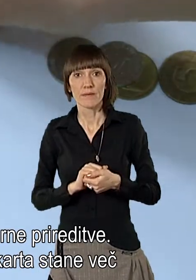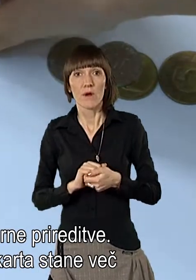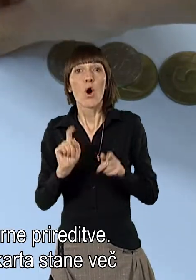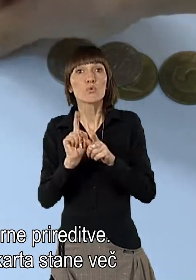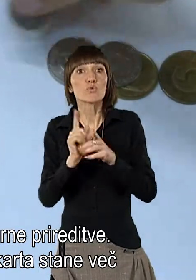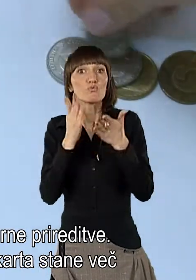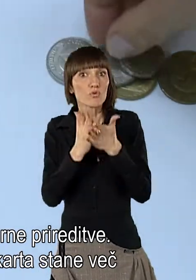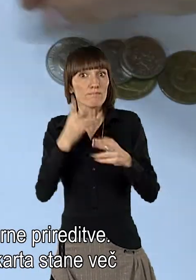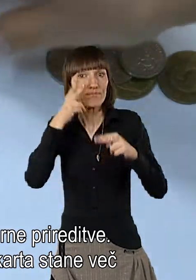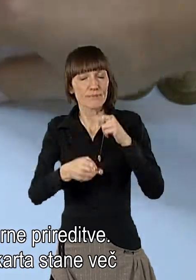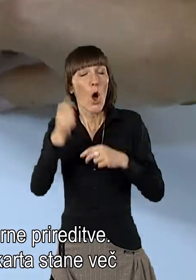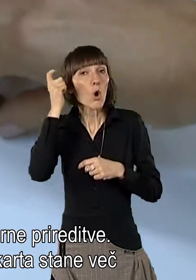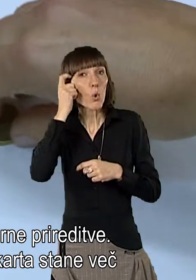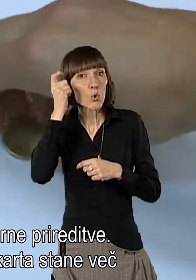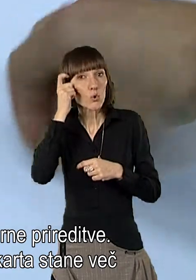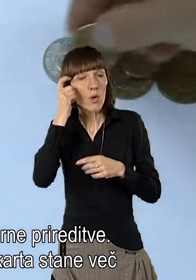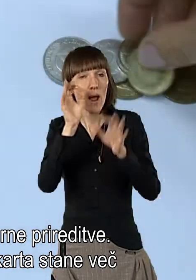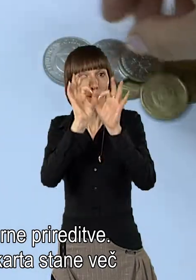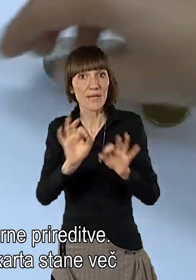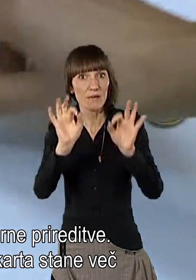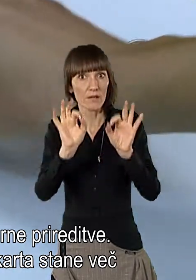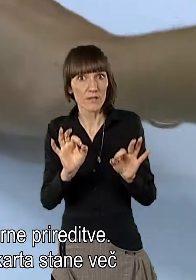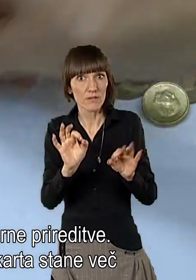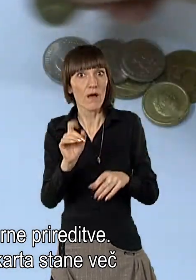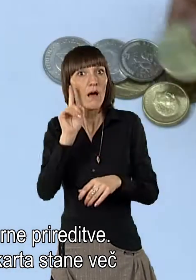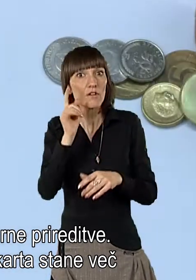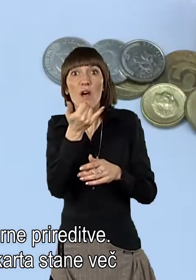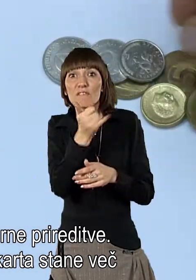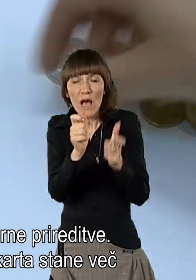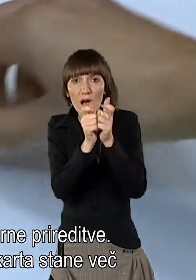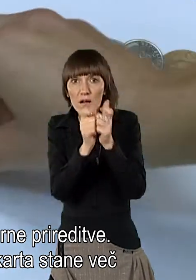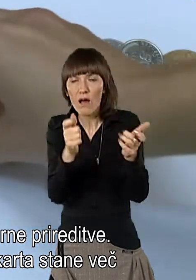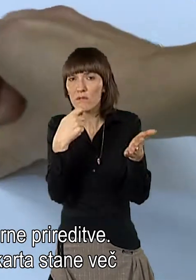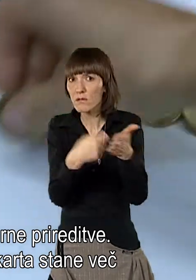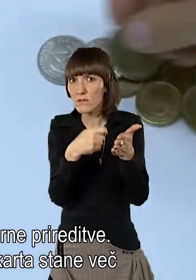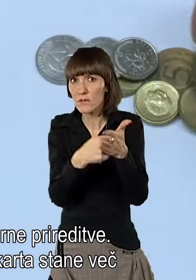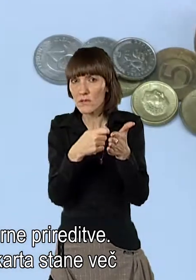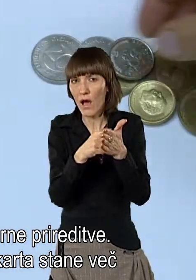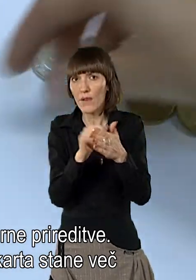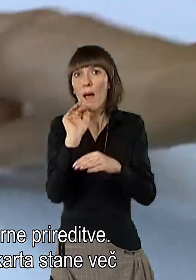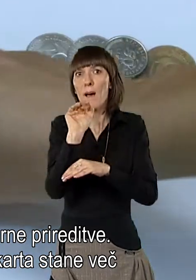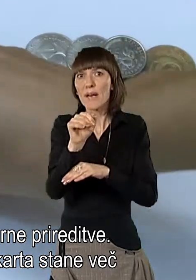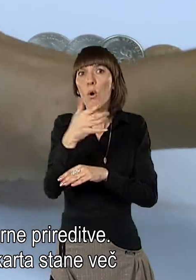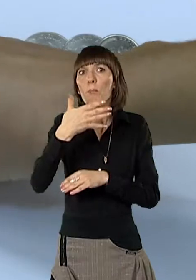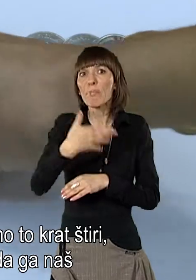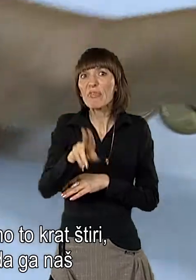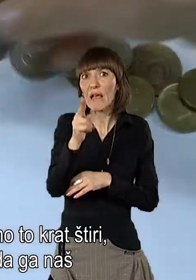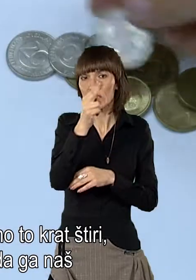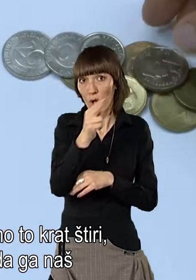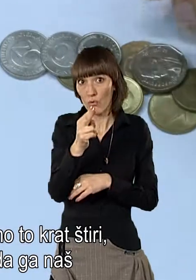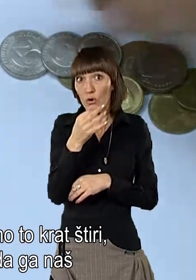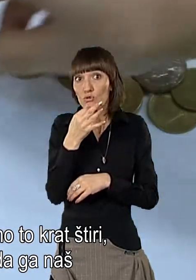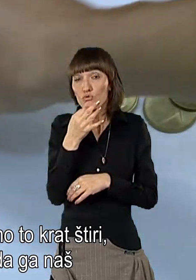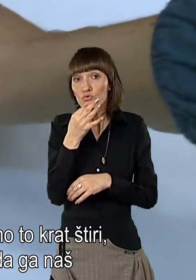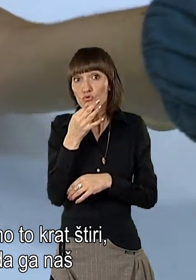vse kulturne prireditve, gledi na to, pač vsaka karta, bom rekla, stane več kot 15